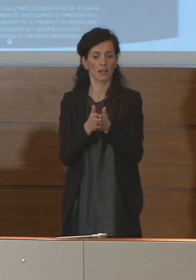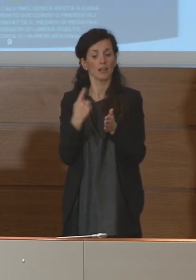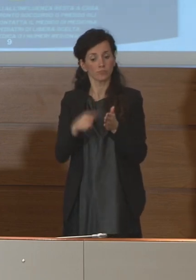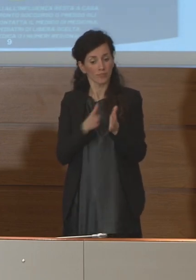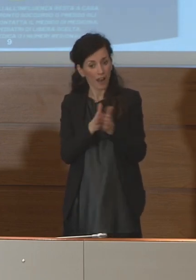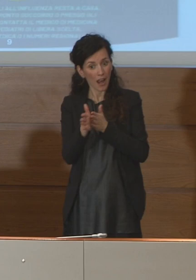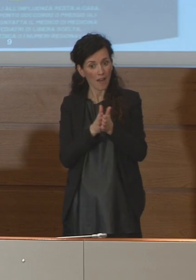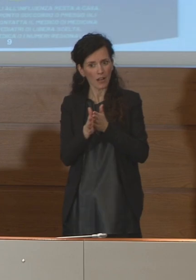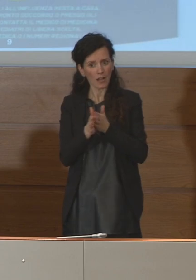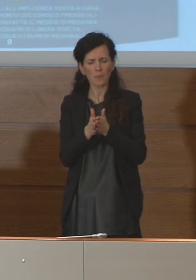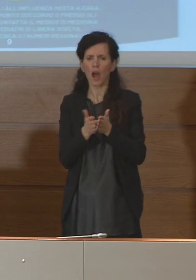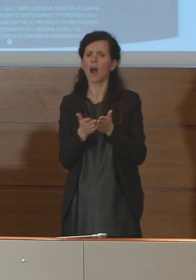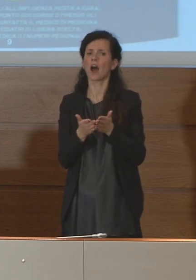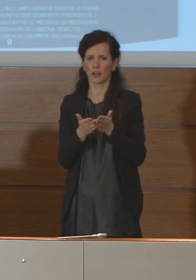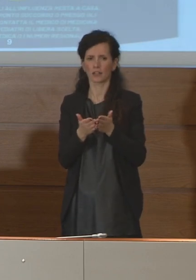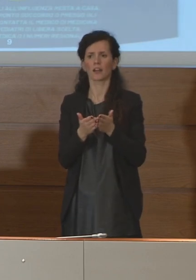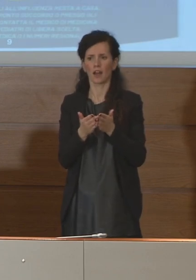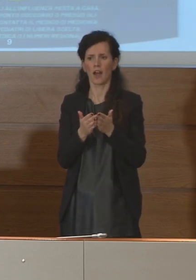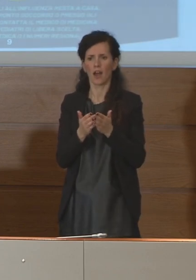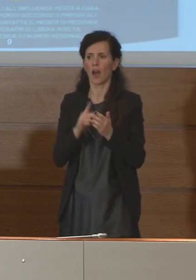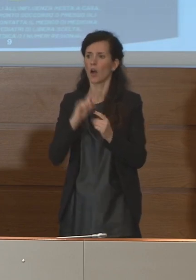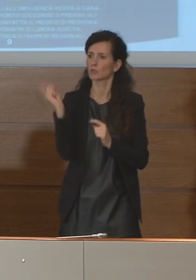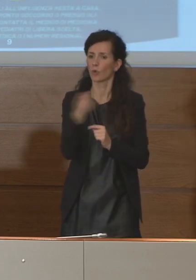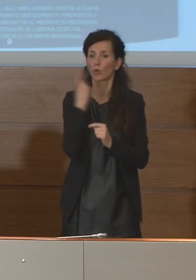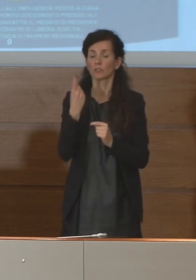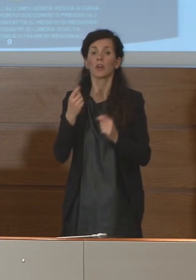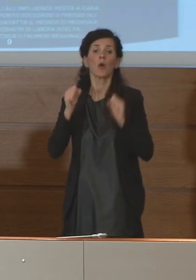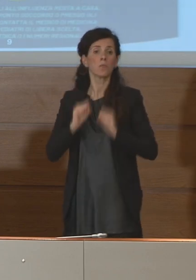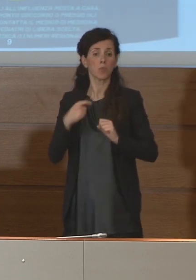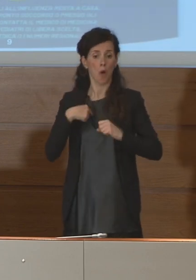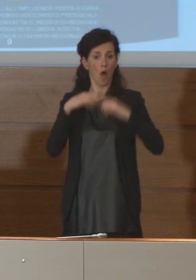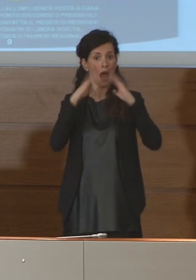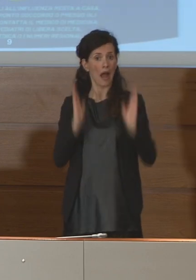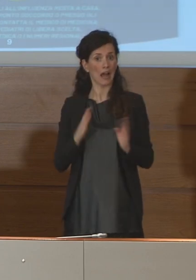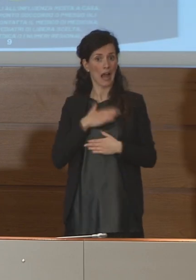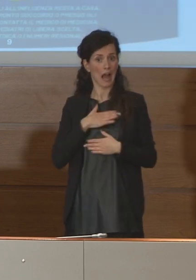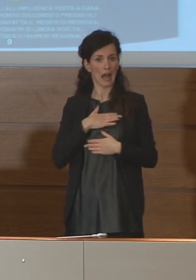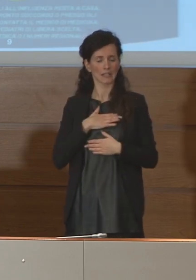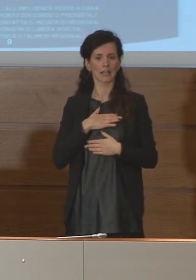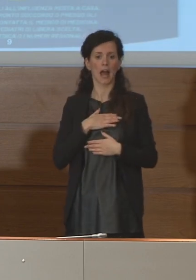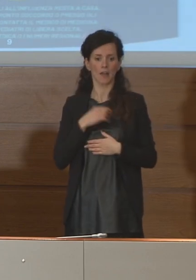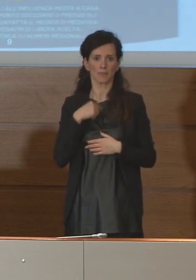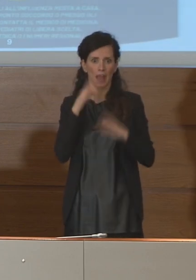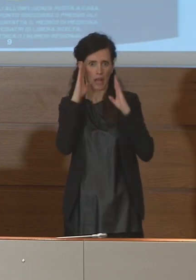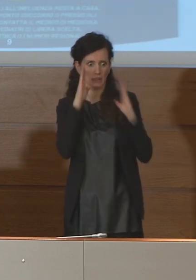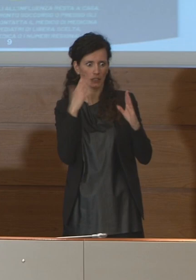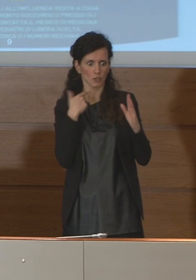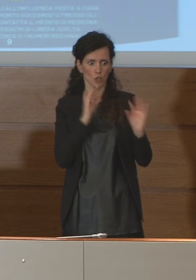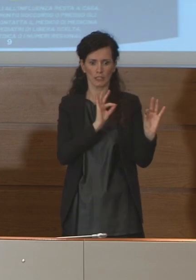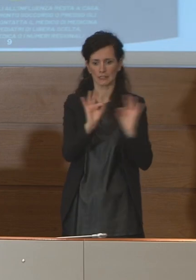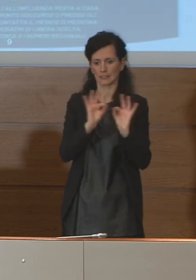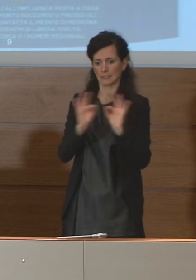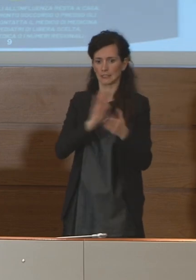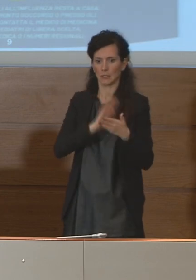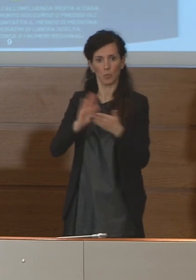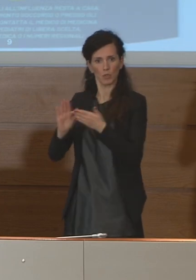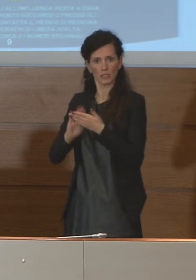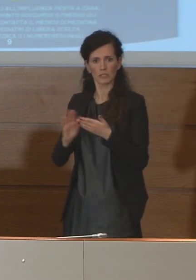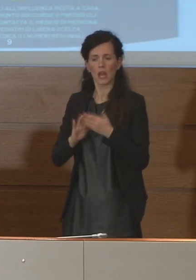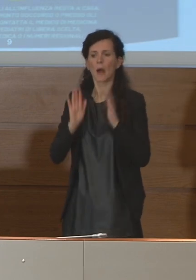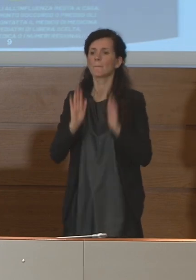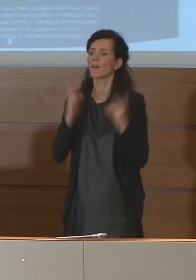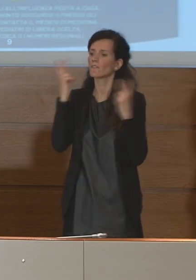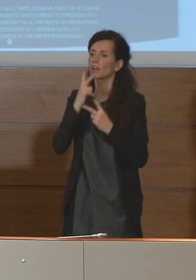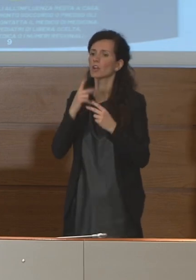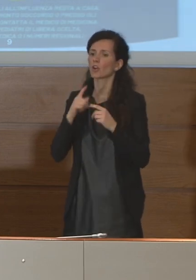permettere un meccanismo sistematico forse a casa nostra se siamo iper attenti però da un punto di vista operativo la garanzia